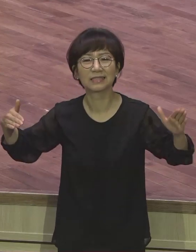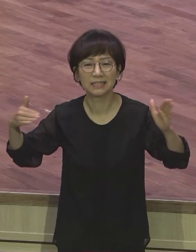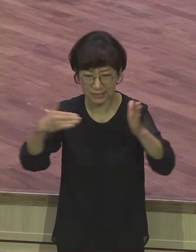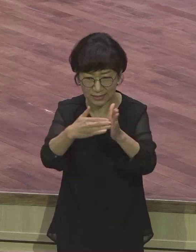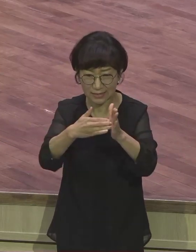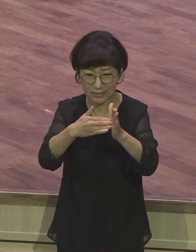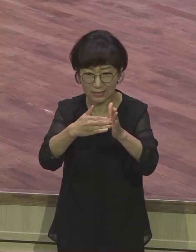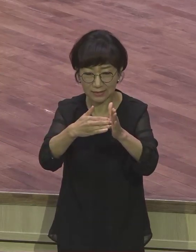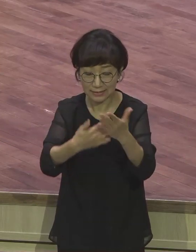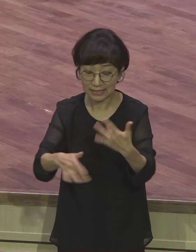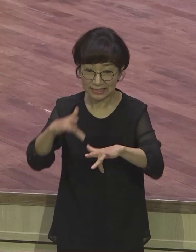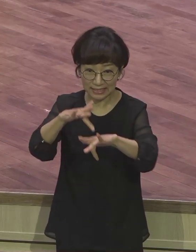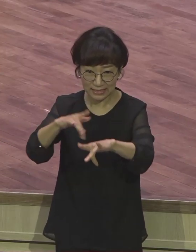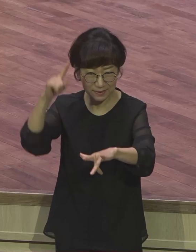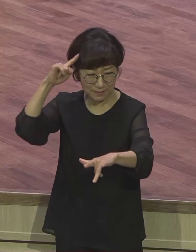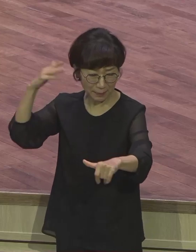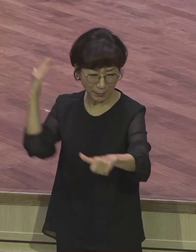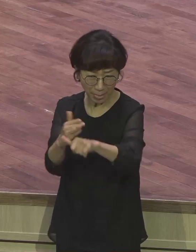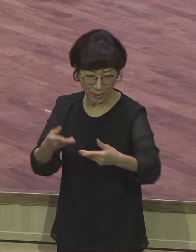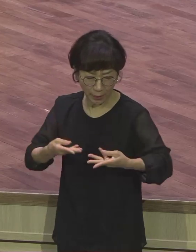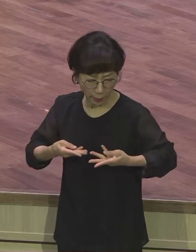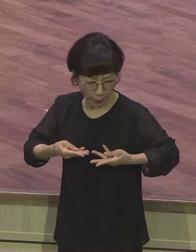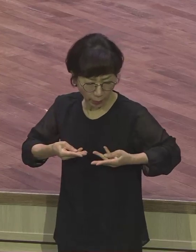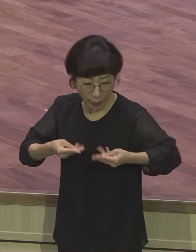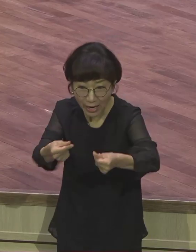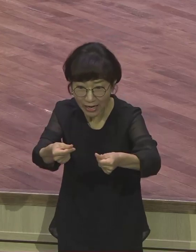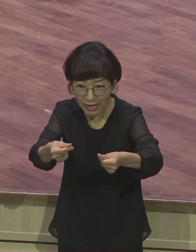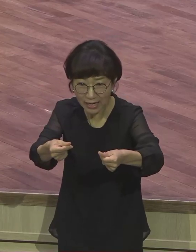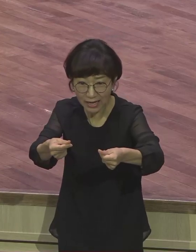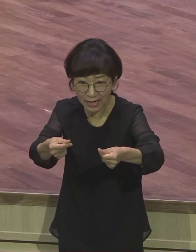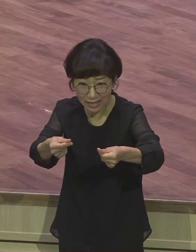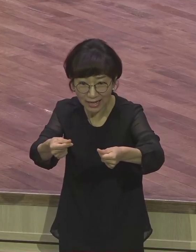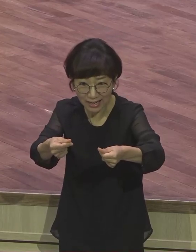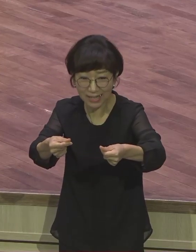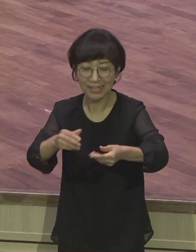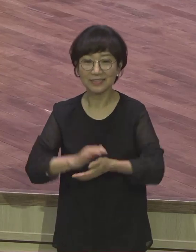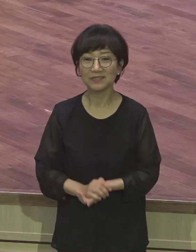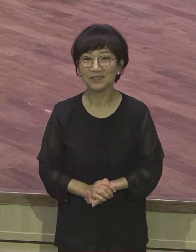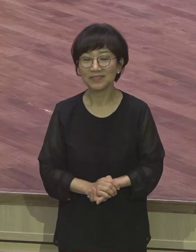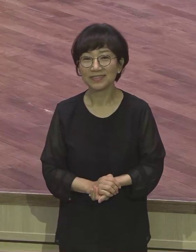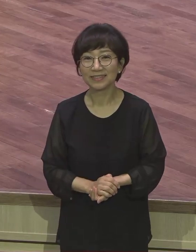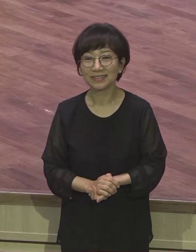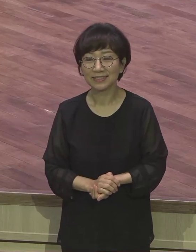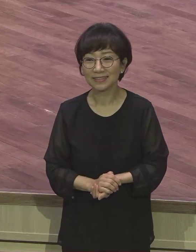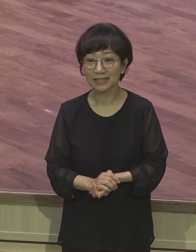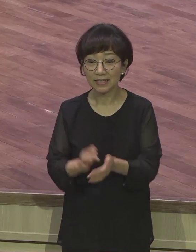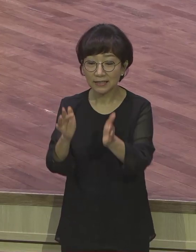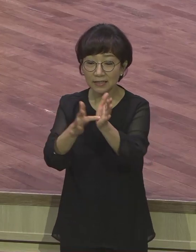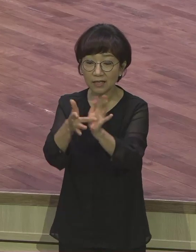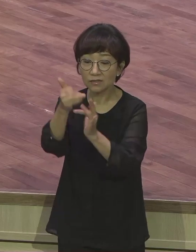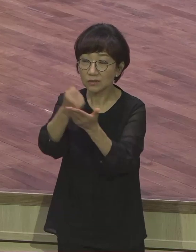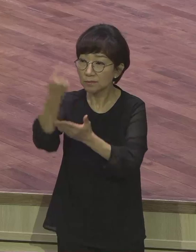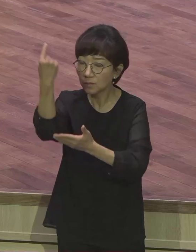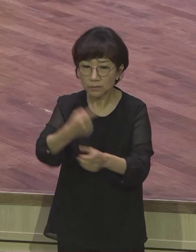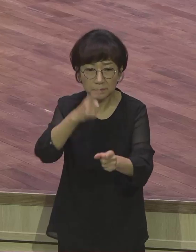사단의 머리를 박살내버렸습니다. 십자그로. 아멘. 예수님 오신 것은 마귀를 멸해놓으셨다.